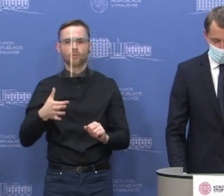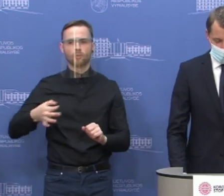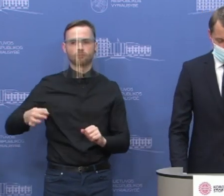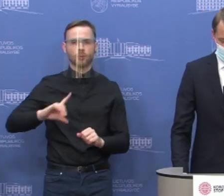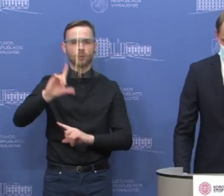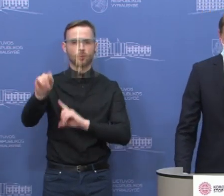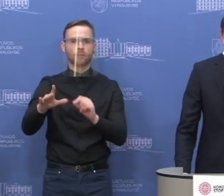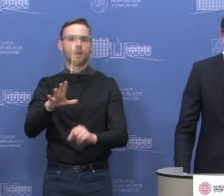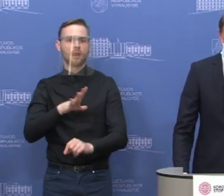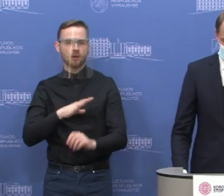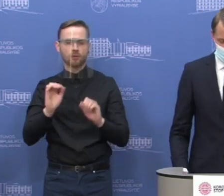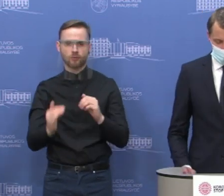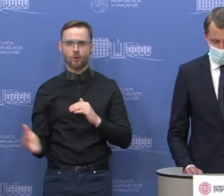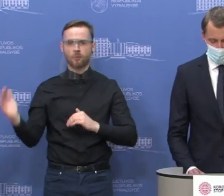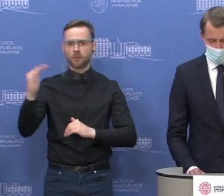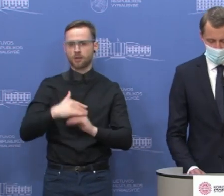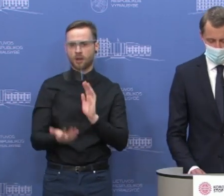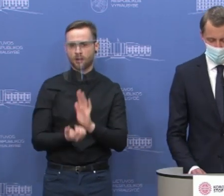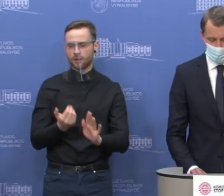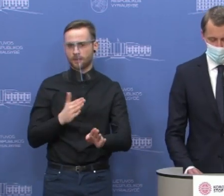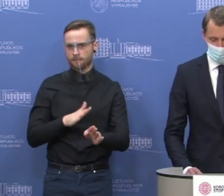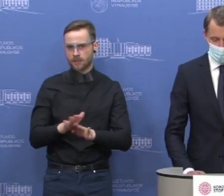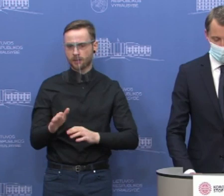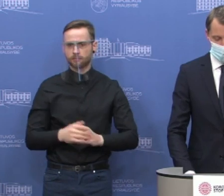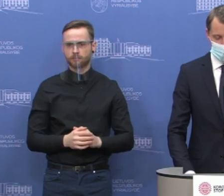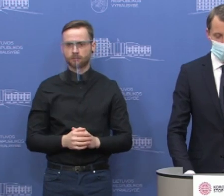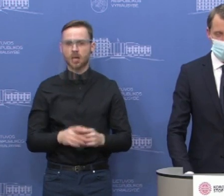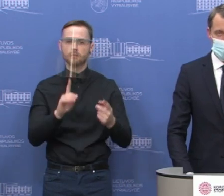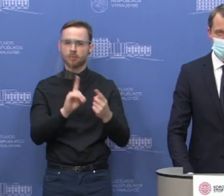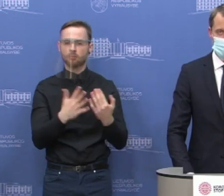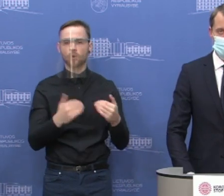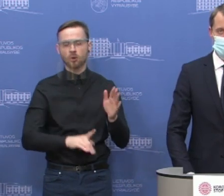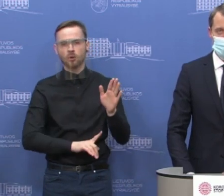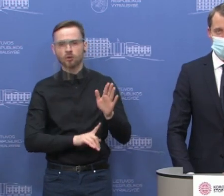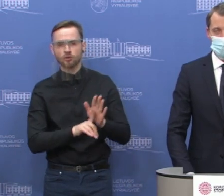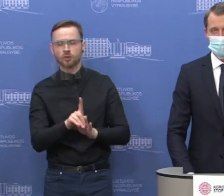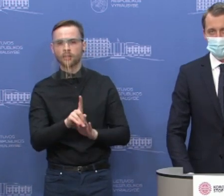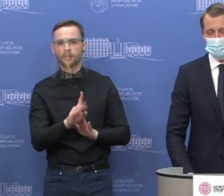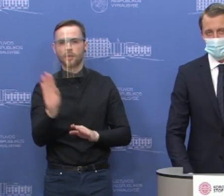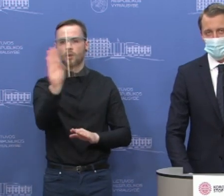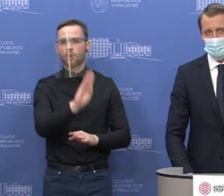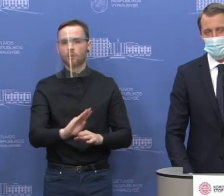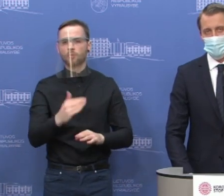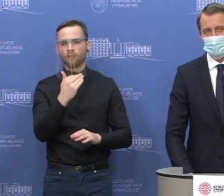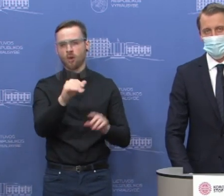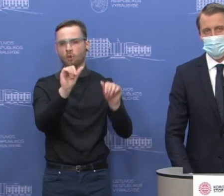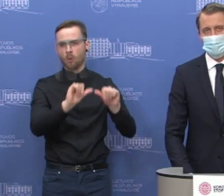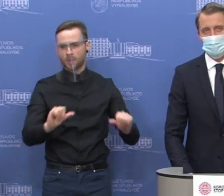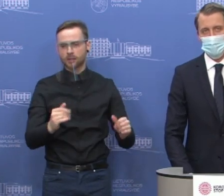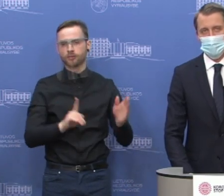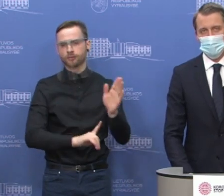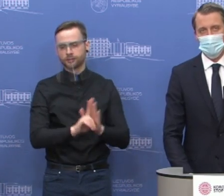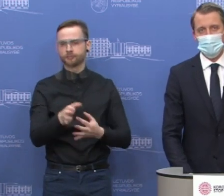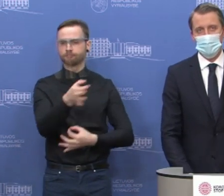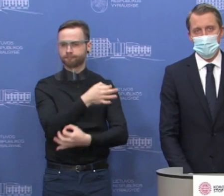keliones. Ir būtent šitą priemonį dabar jau pradėjome derinti su Europos komisijos šią priemonę ir